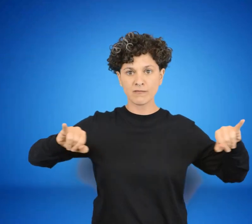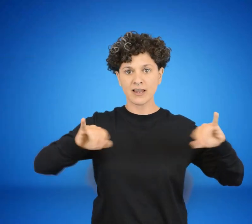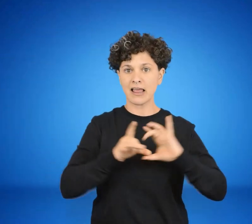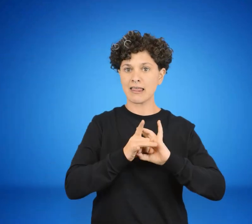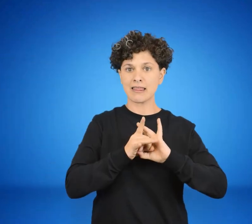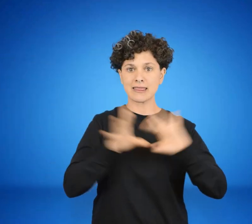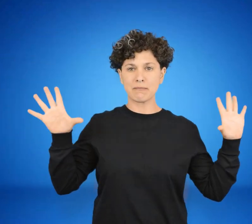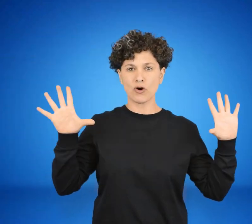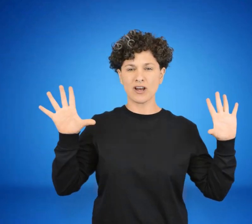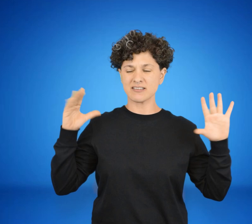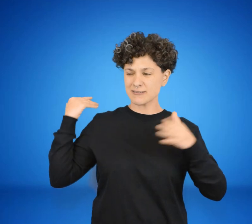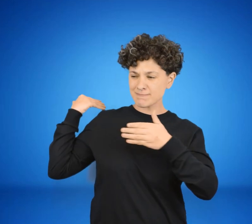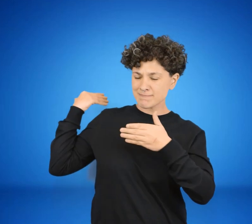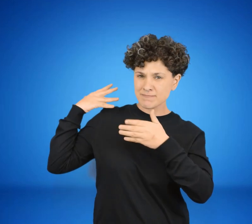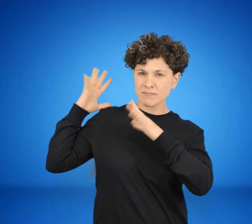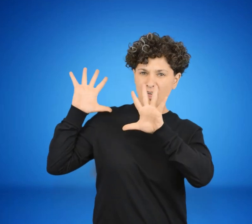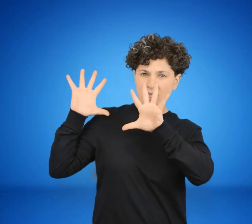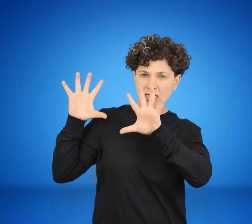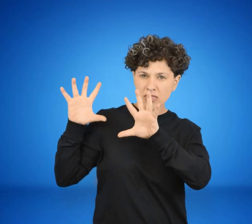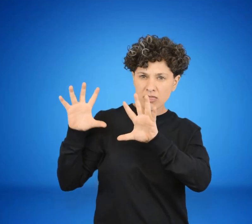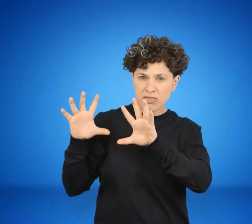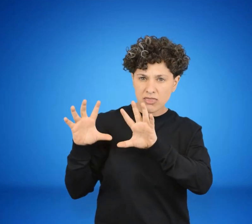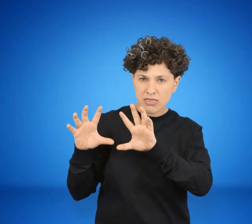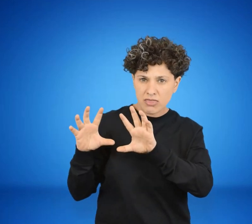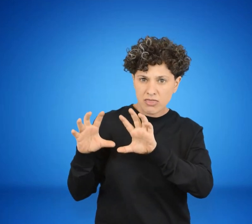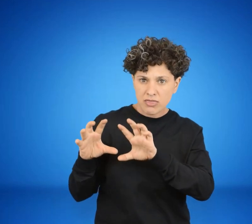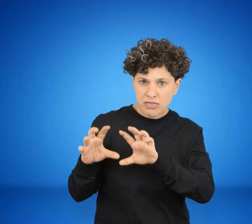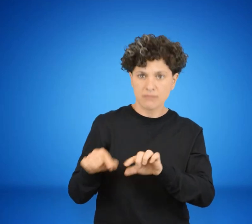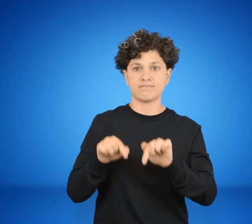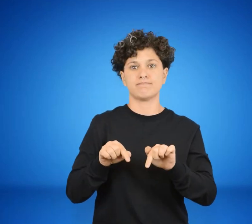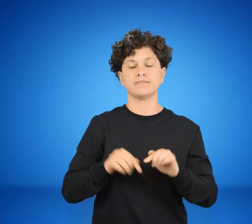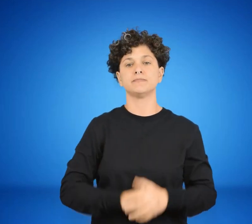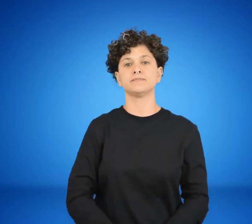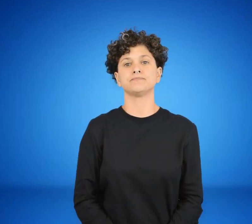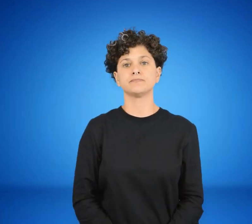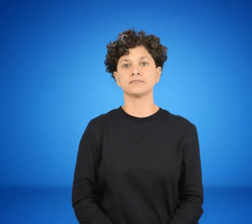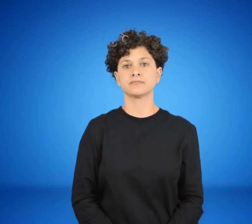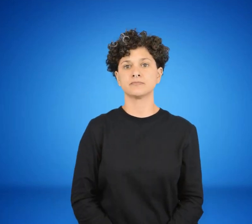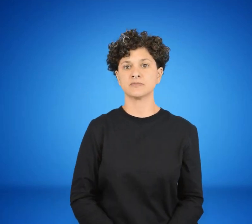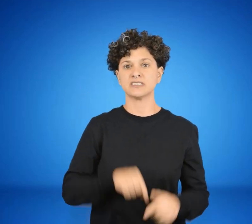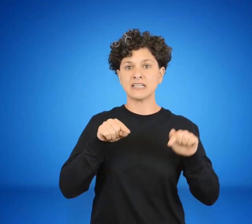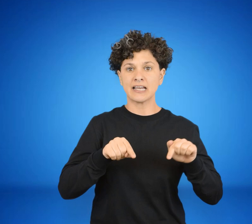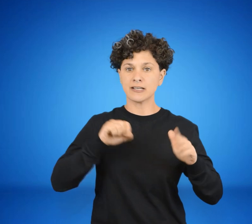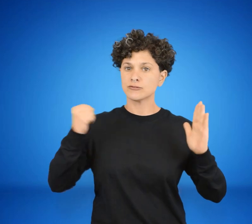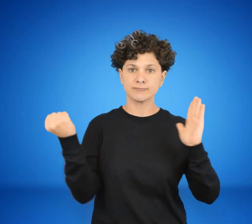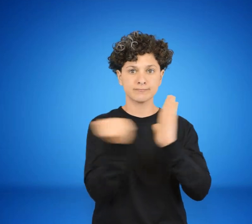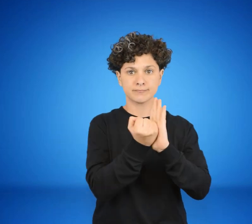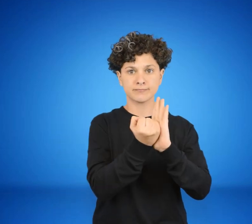de una democracia que en los hechos ya venía viviendo un largo proceso de deterioro.